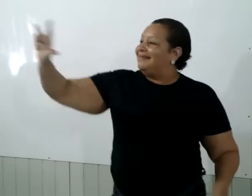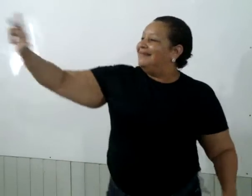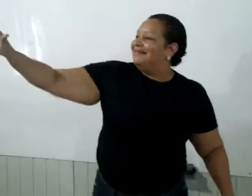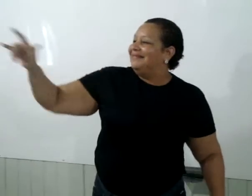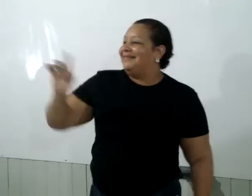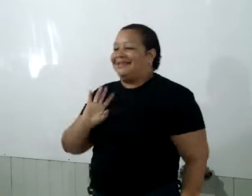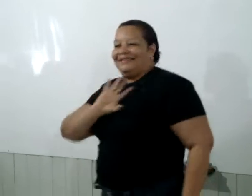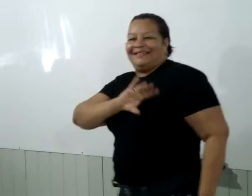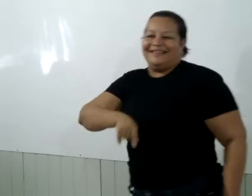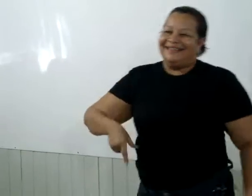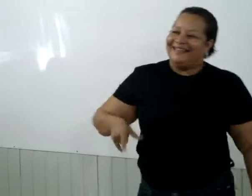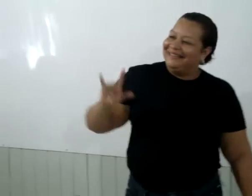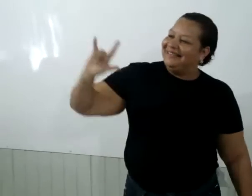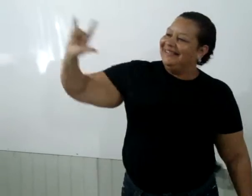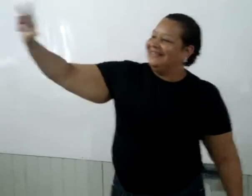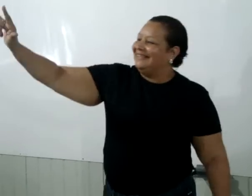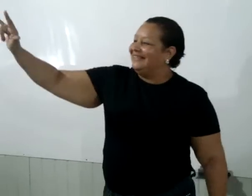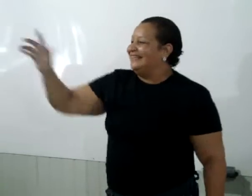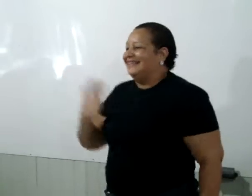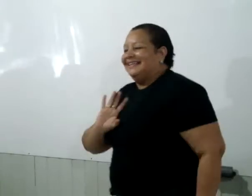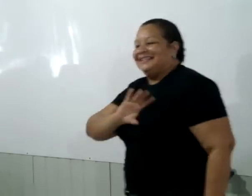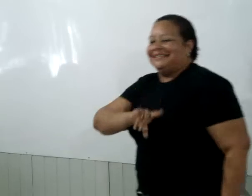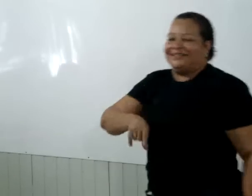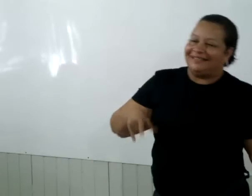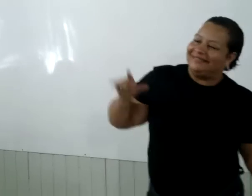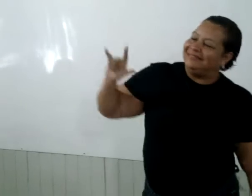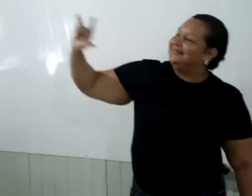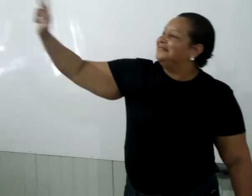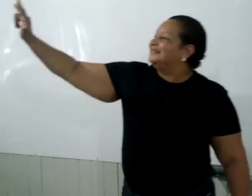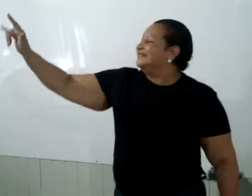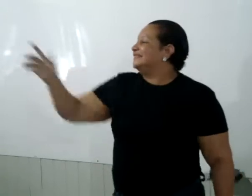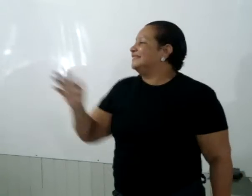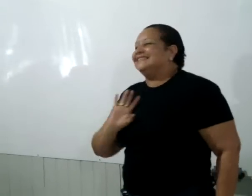ouro porque está